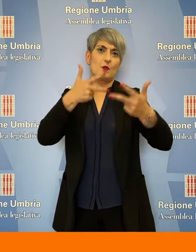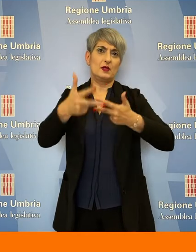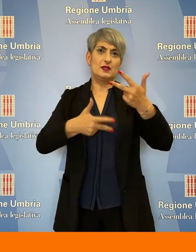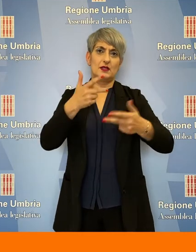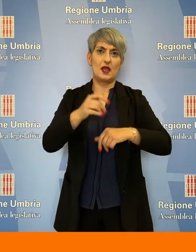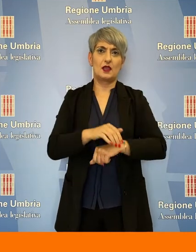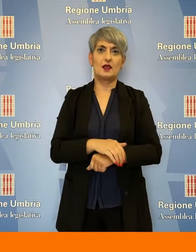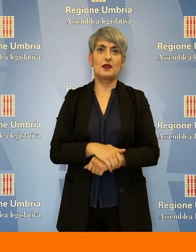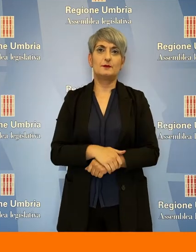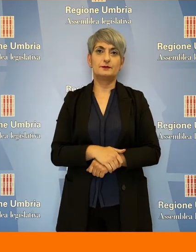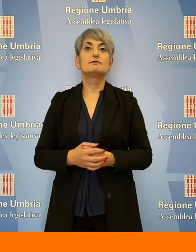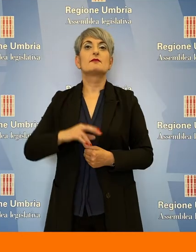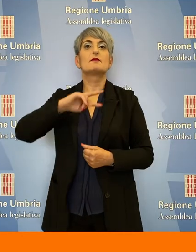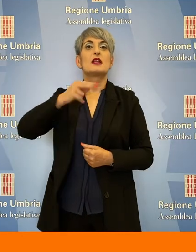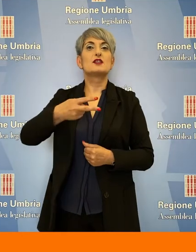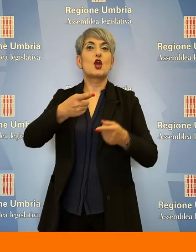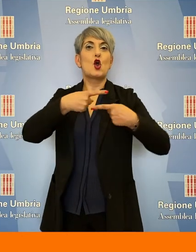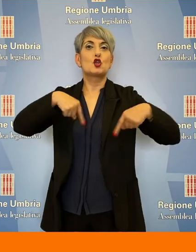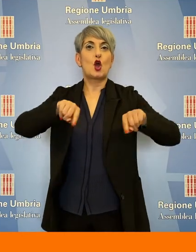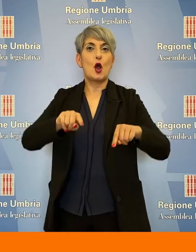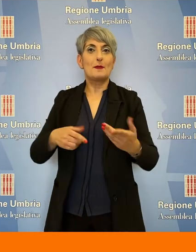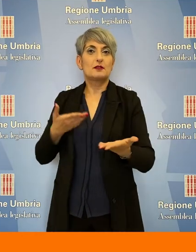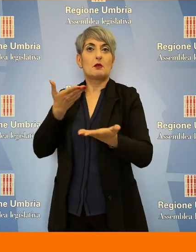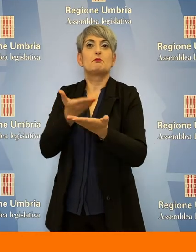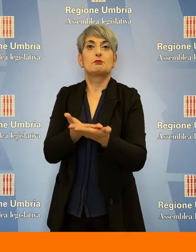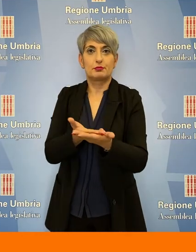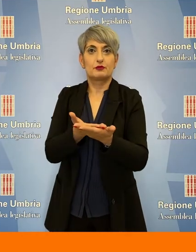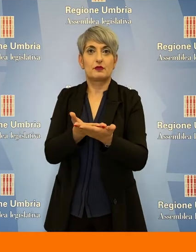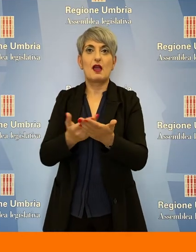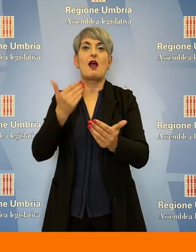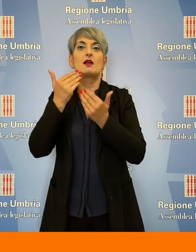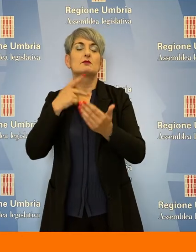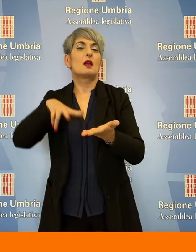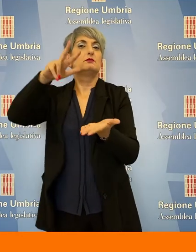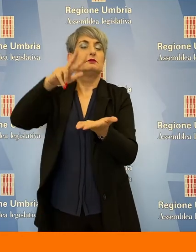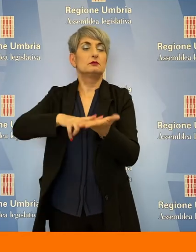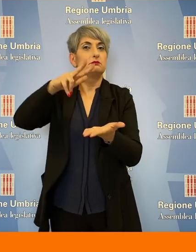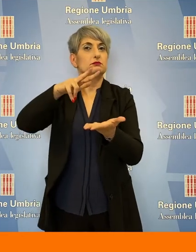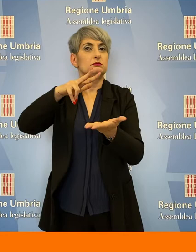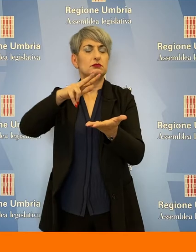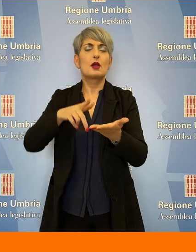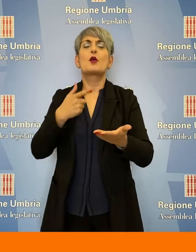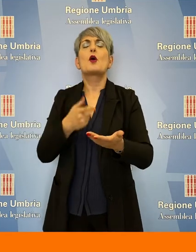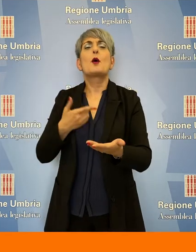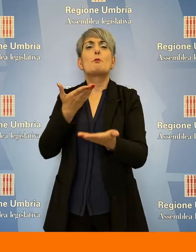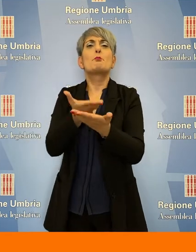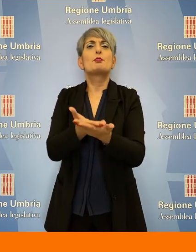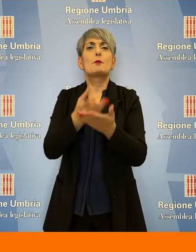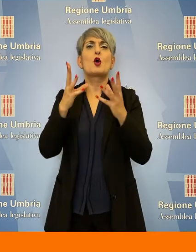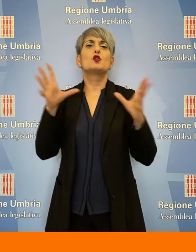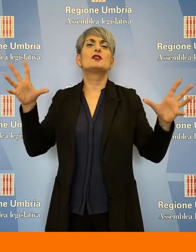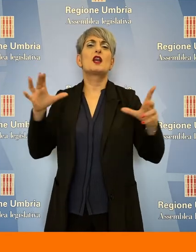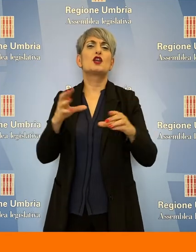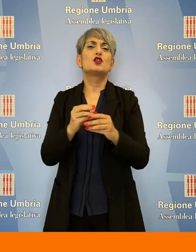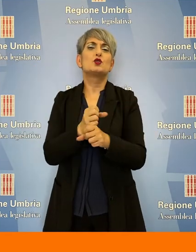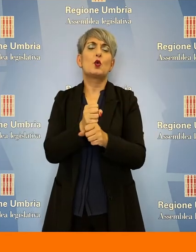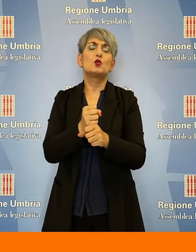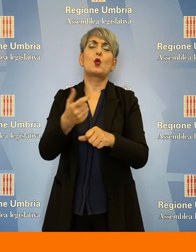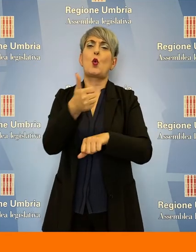Promossa dalla Seconda Commissione, approvata dall'Aula, una proposta di risoluzione unitaria che impegna la Giunta